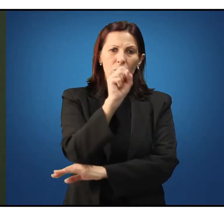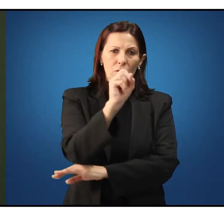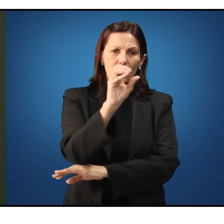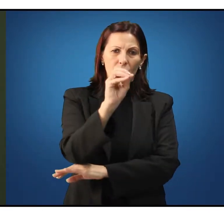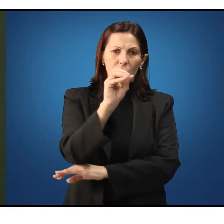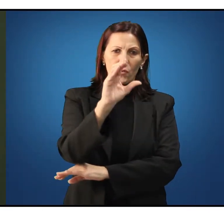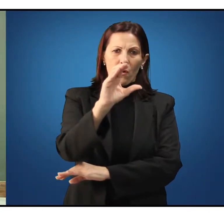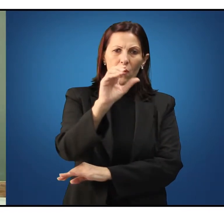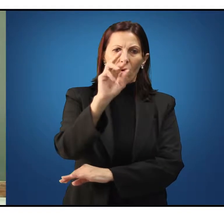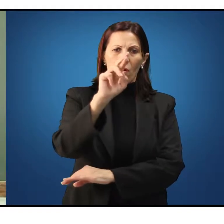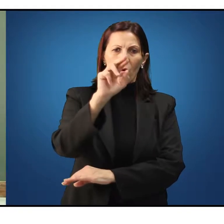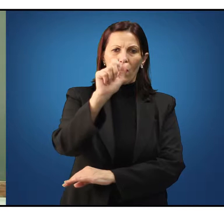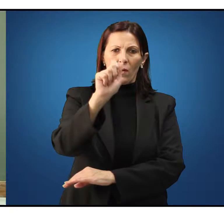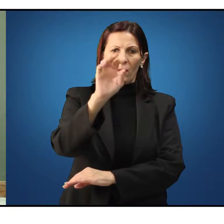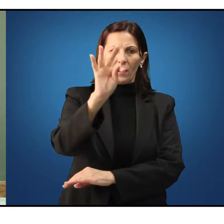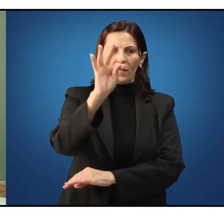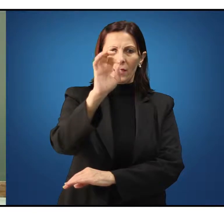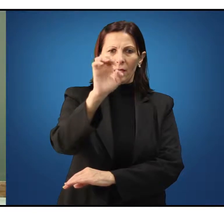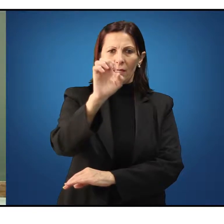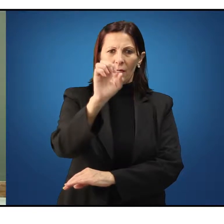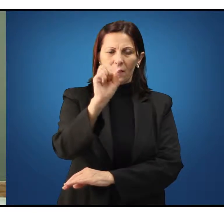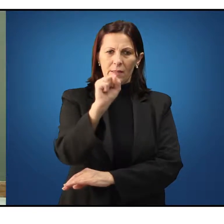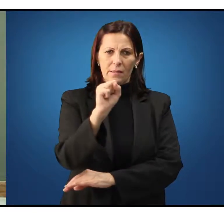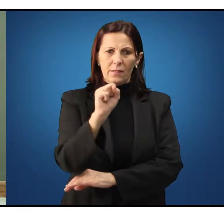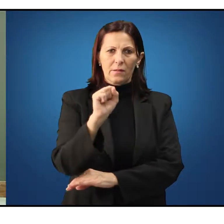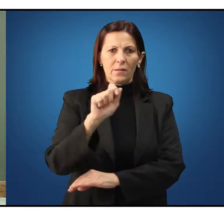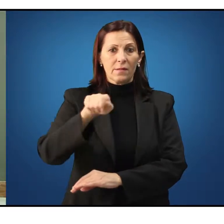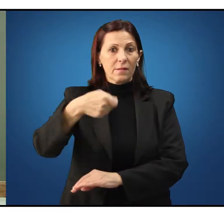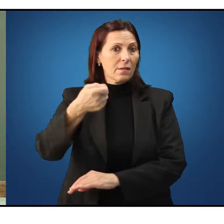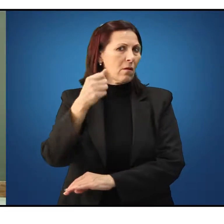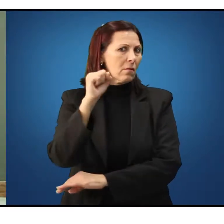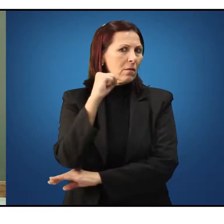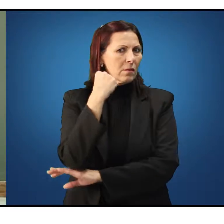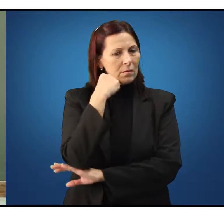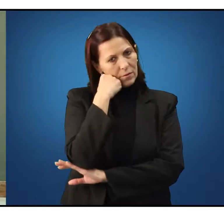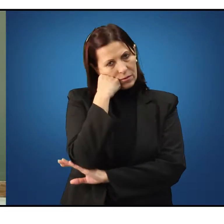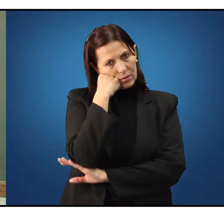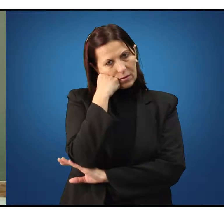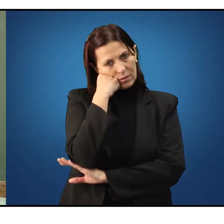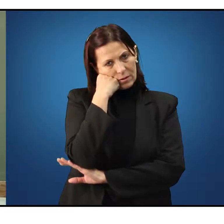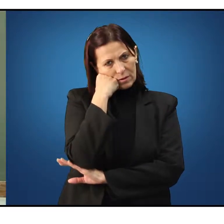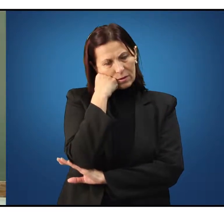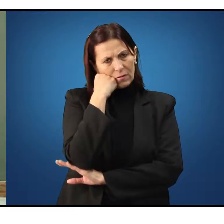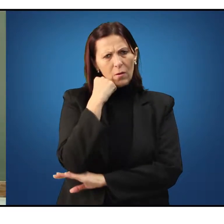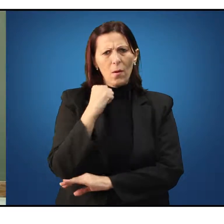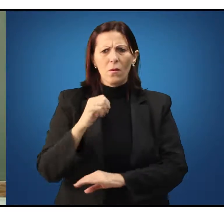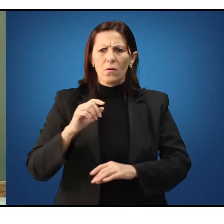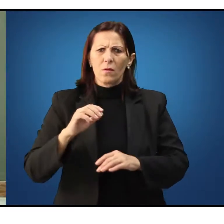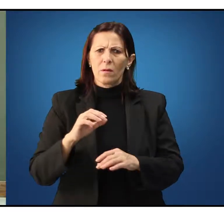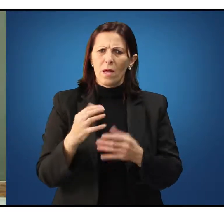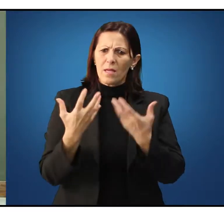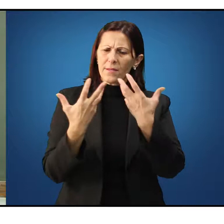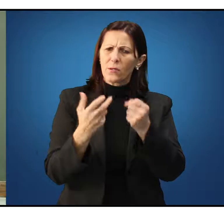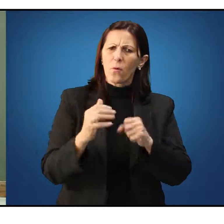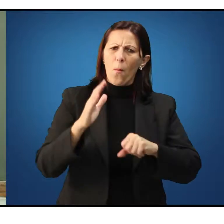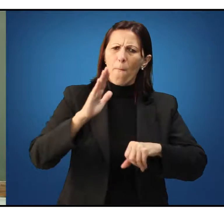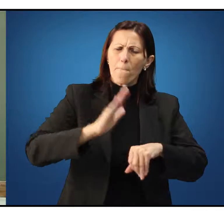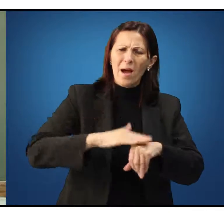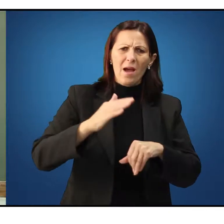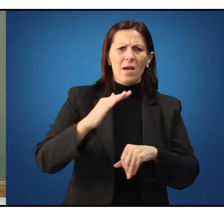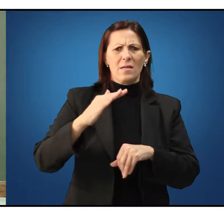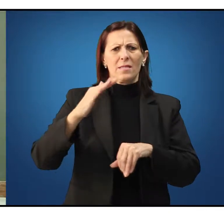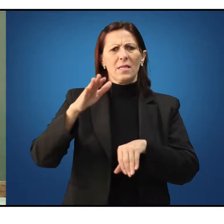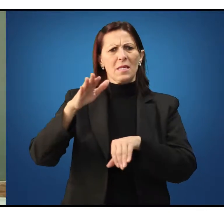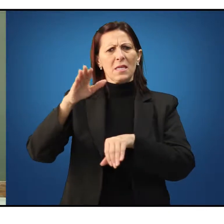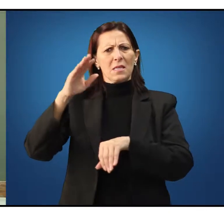que, sendo considerado um dos mais sábios da Antiguidade Clássica, tornou-se